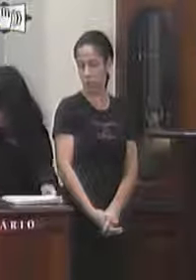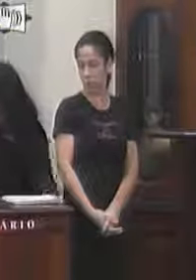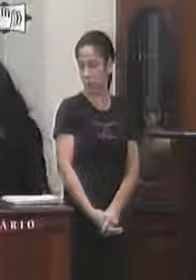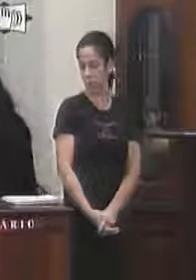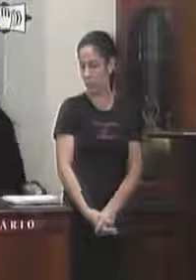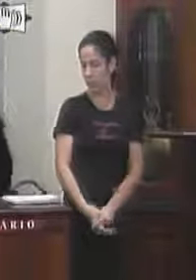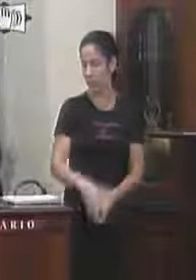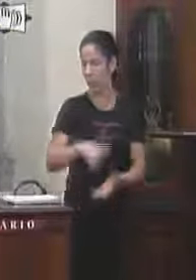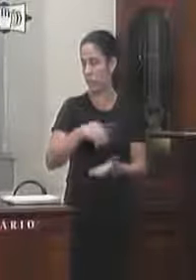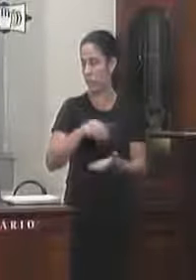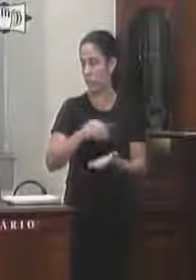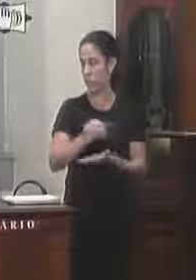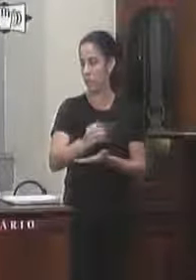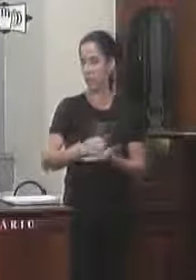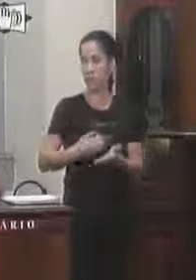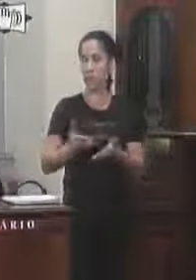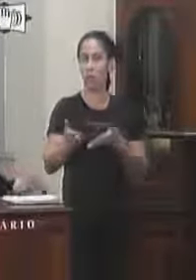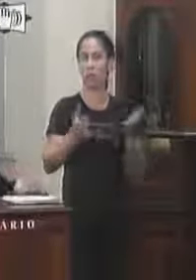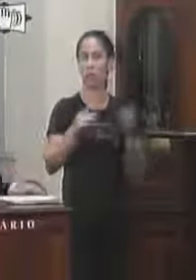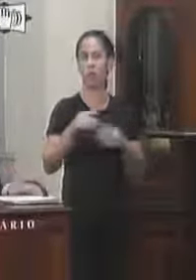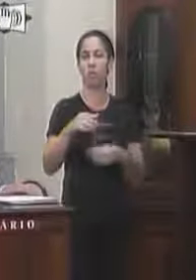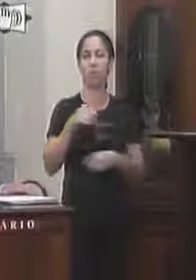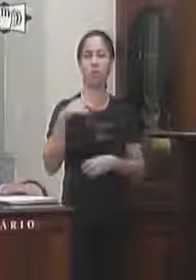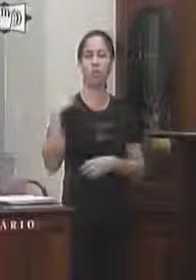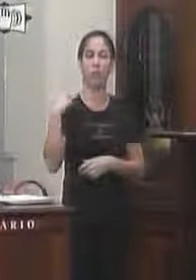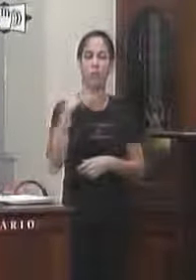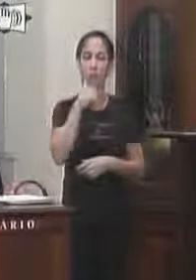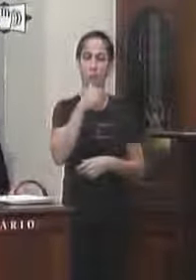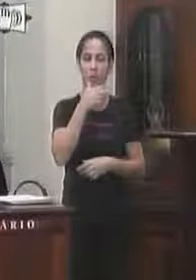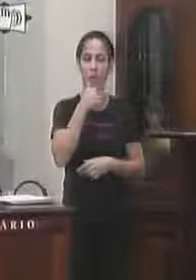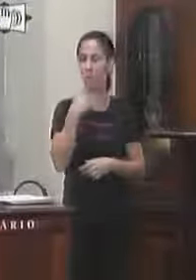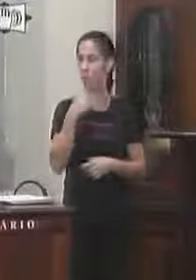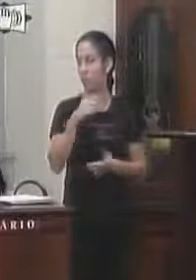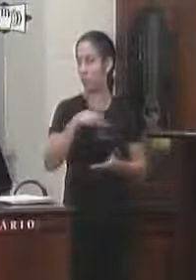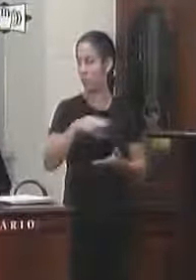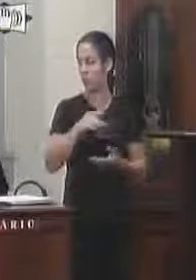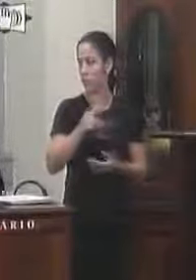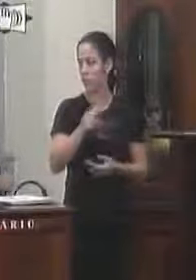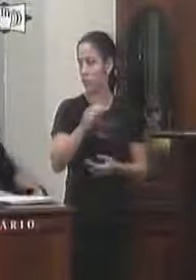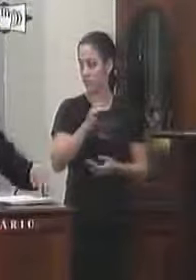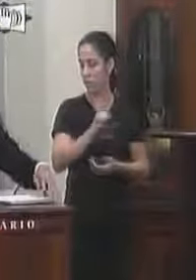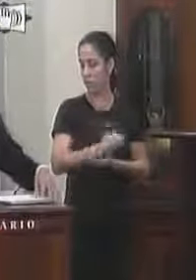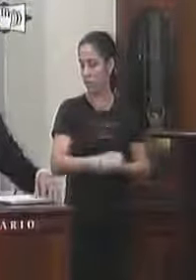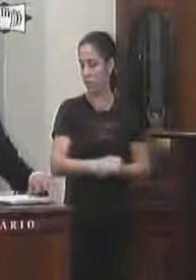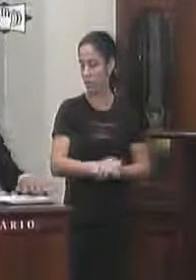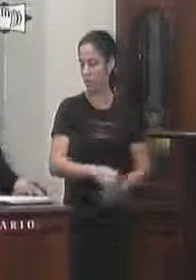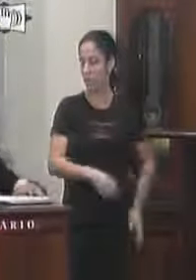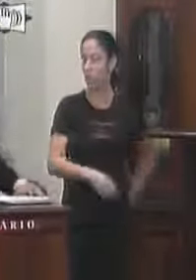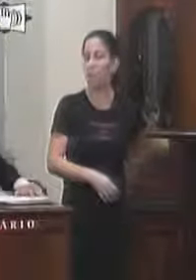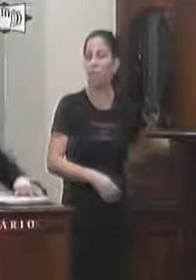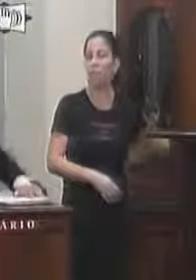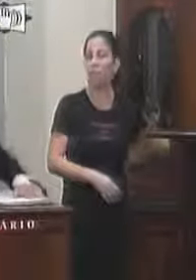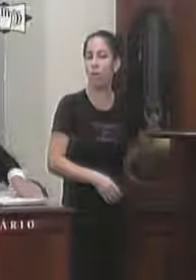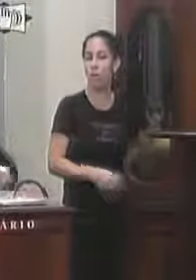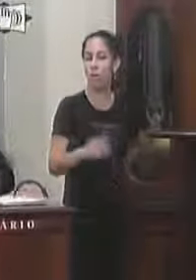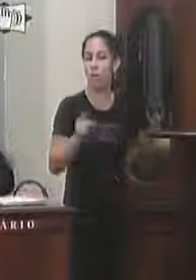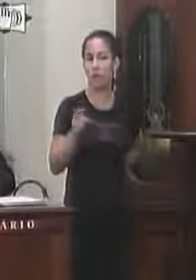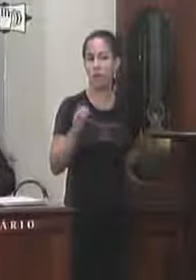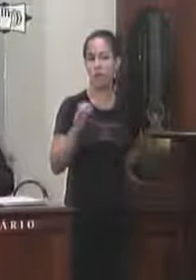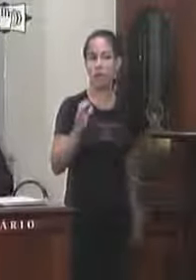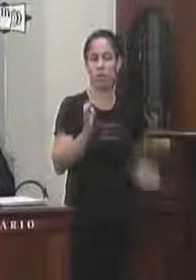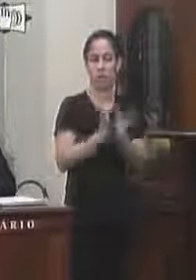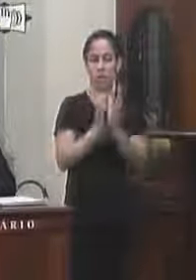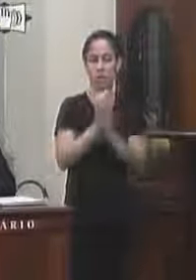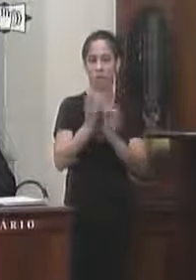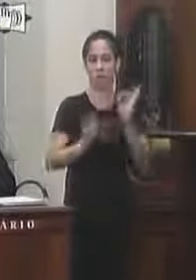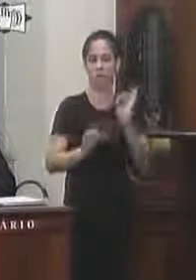as cópias do ofício serão encaminhadas ao respectivo vereador vamos agora a leitura dos pareceres parecer da comissão